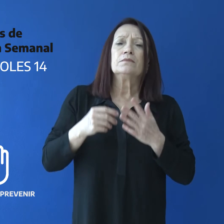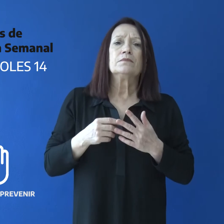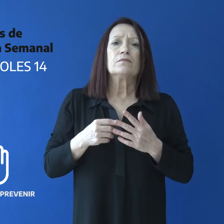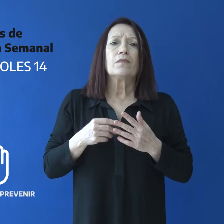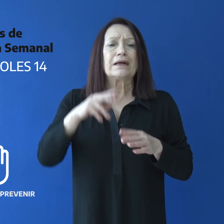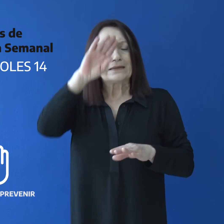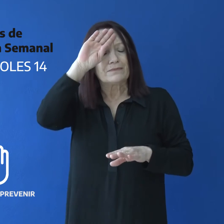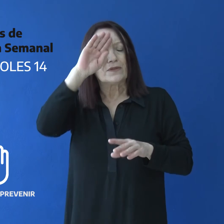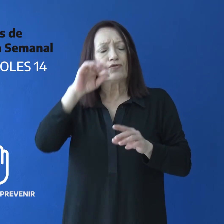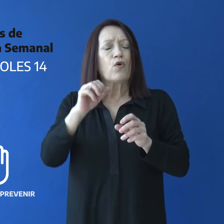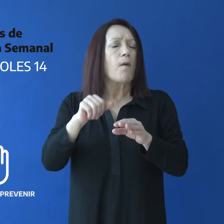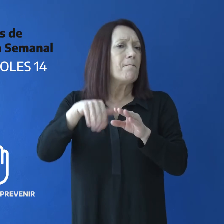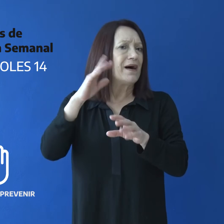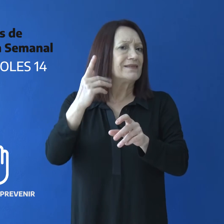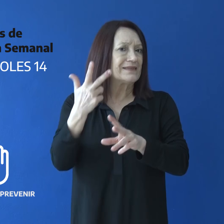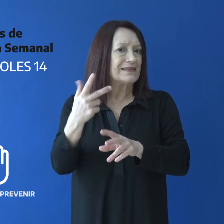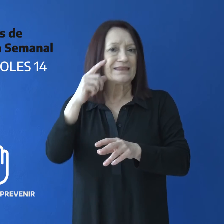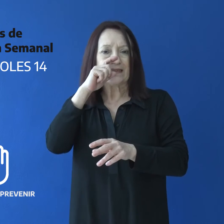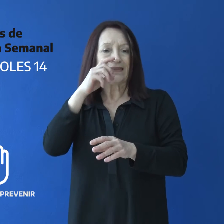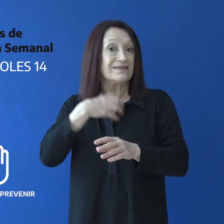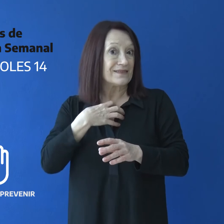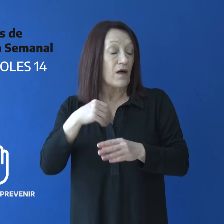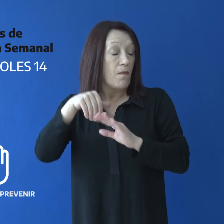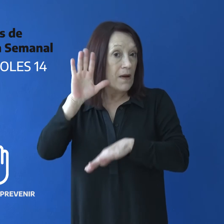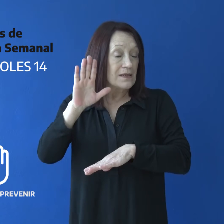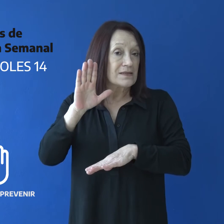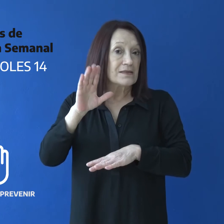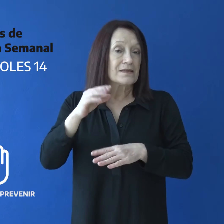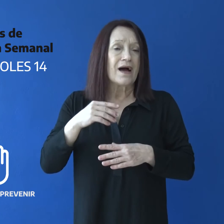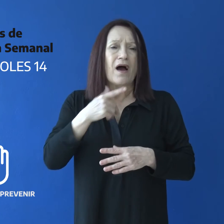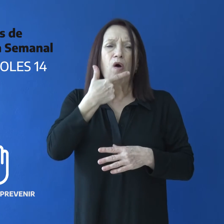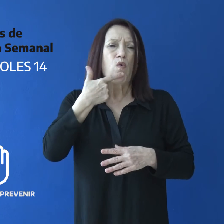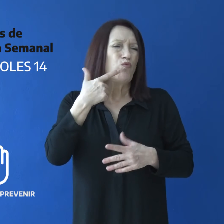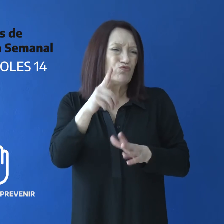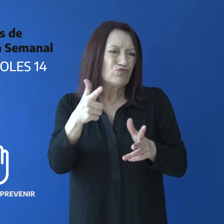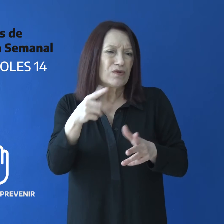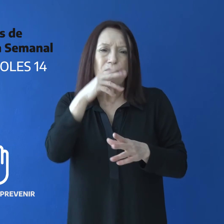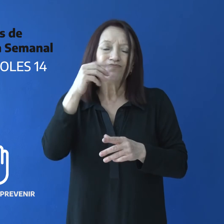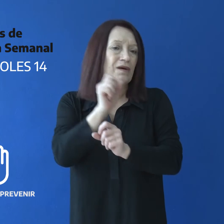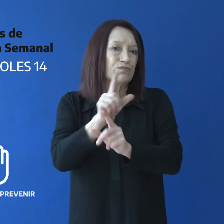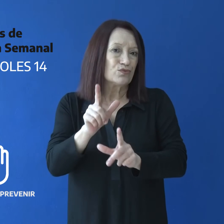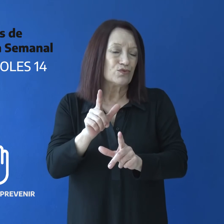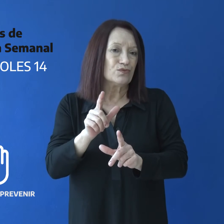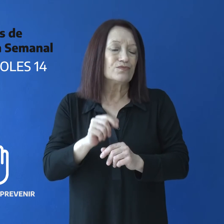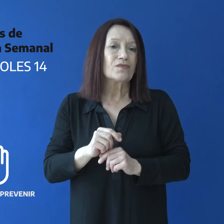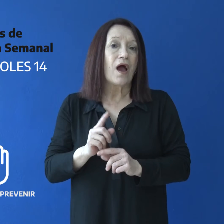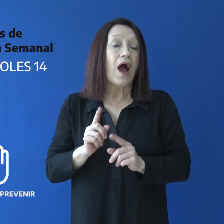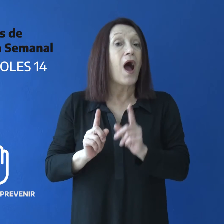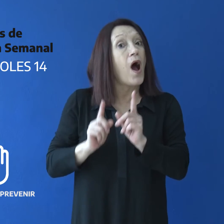temperatura de 37 grados y medio o más, alteraciones del gusto y olfato. Una